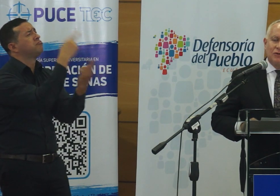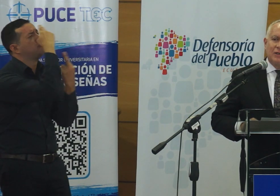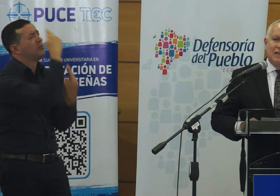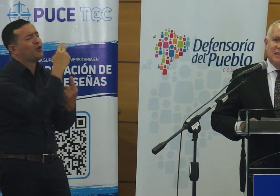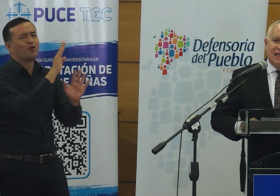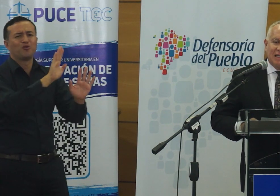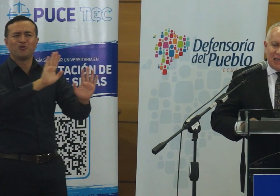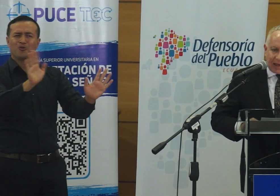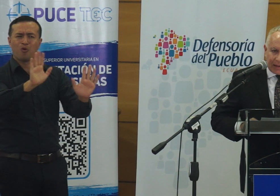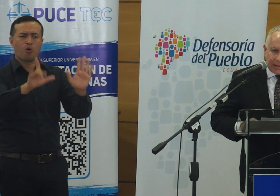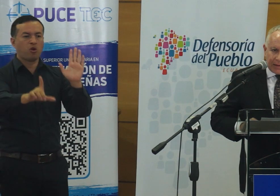se exigen.